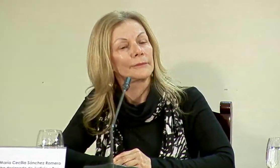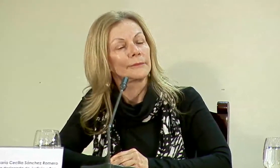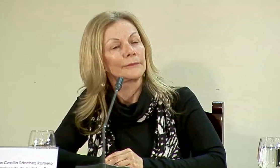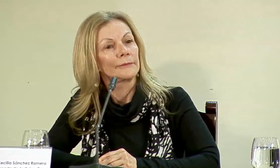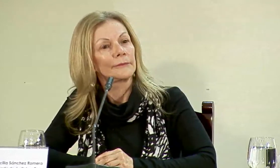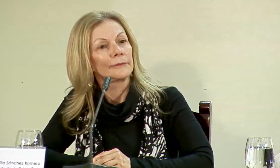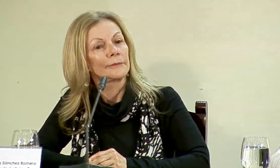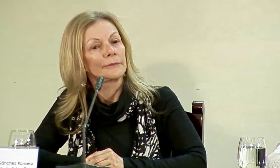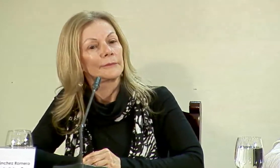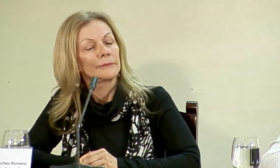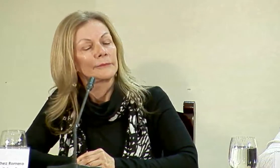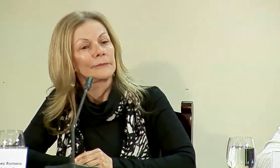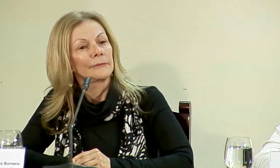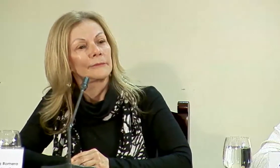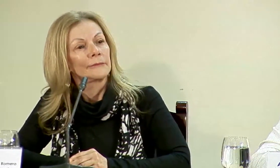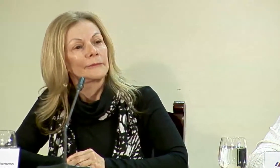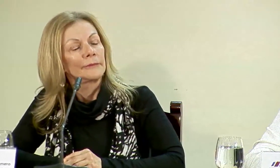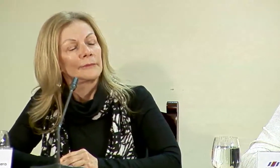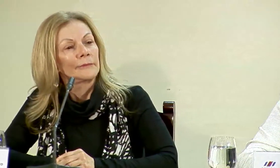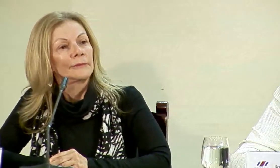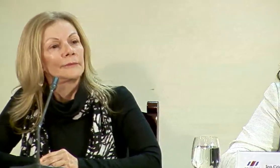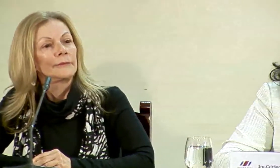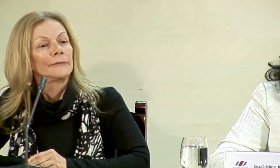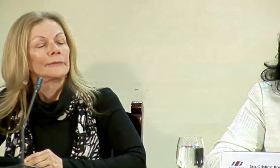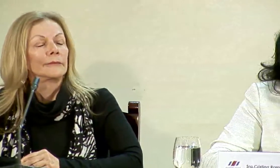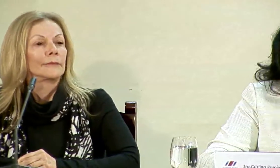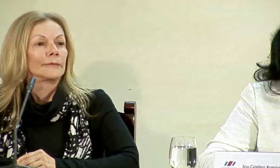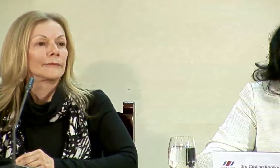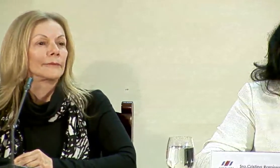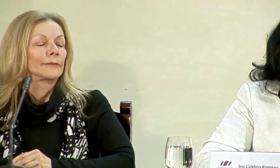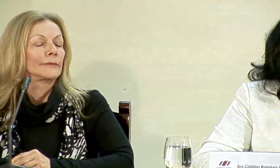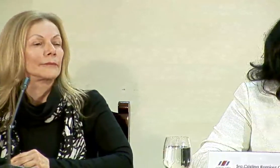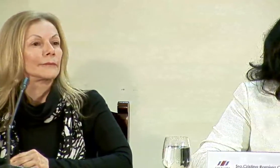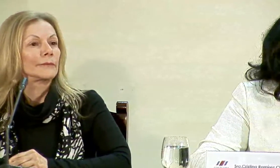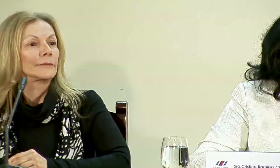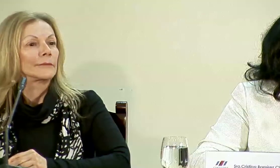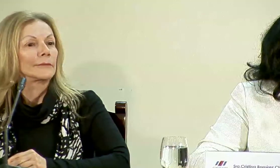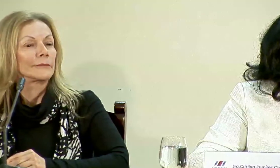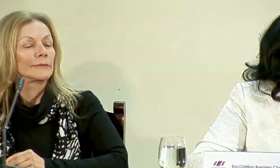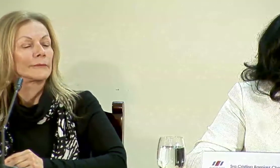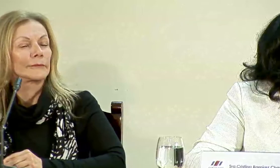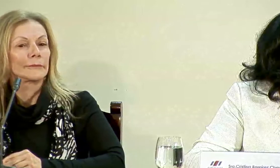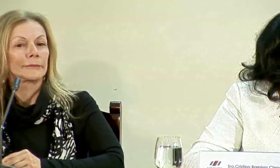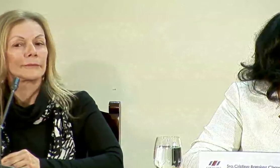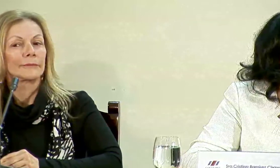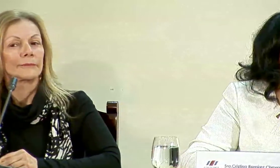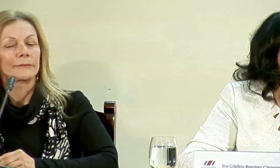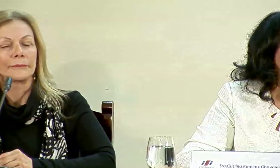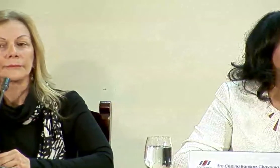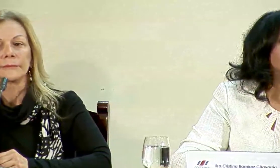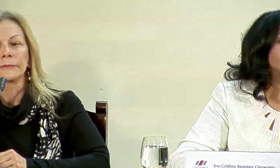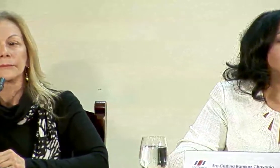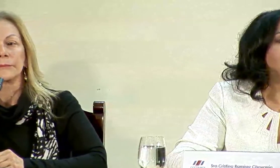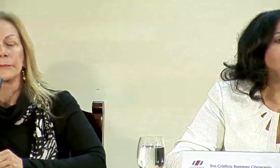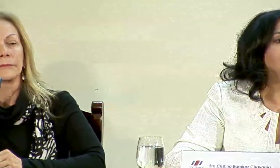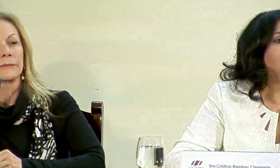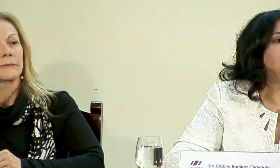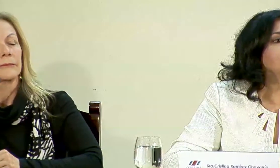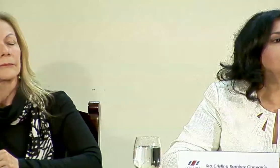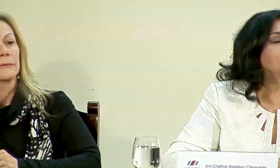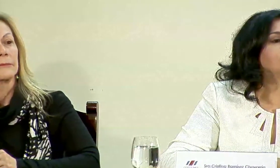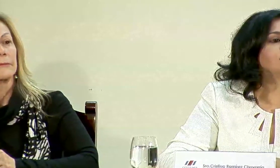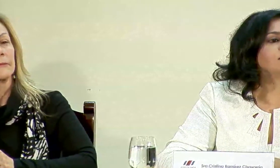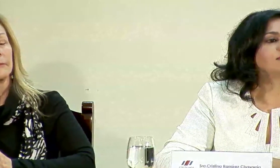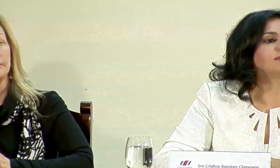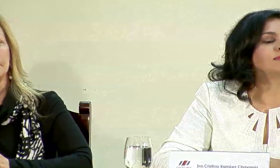de estar jugando en primera división y de la noche a la mañana estoy en segunda división. ¿Qué le cobra a usted?